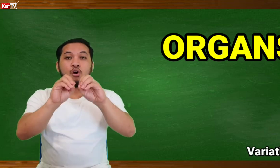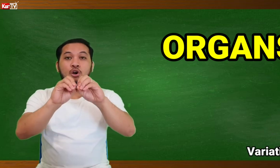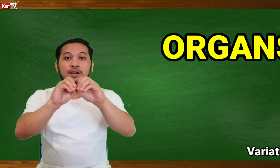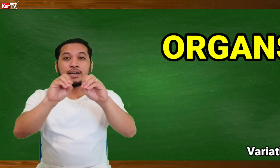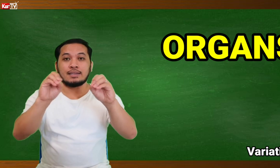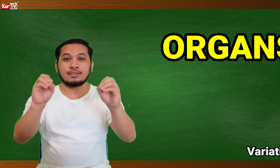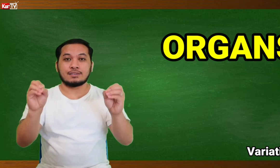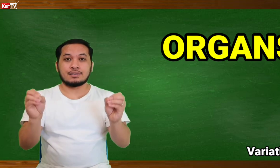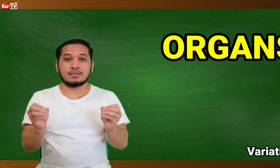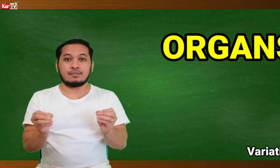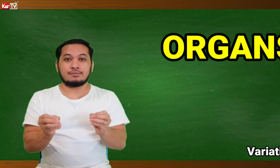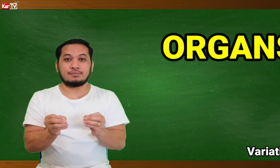ORGANS.